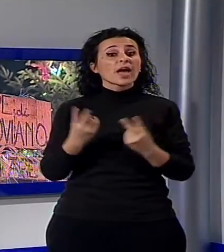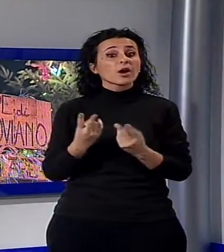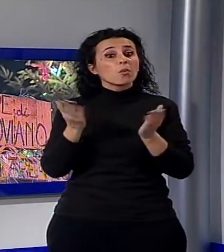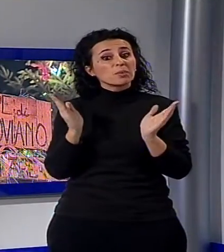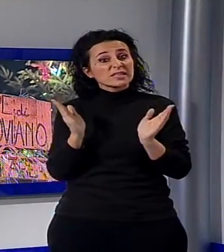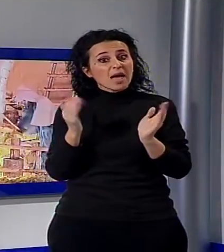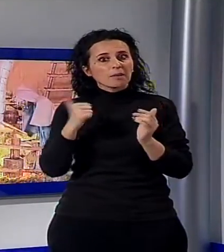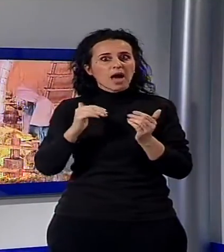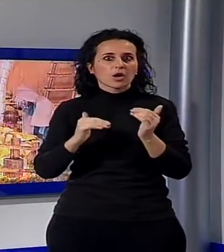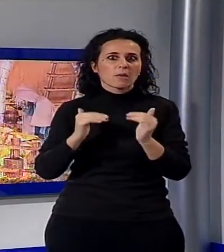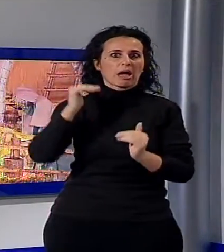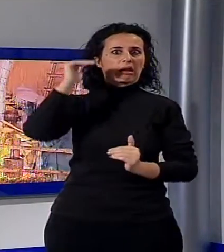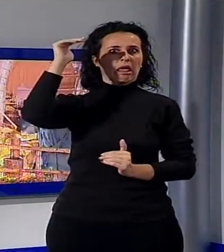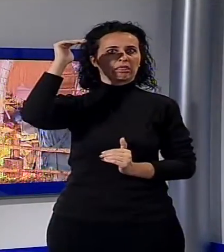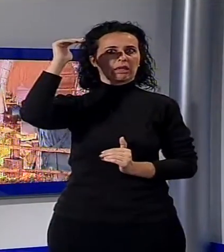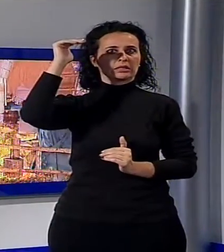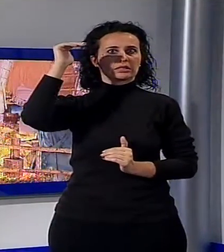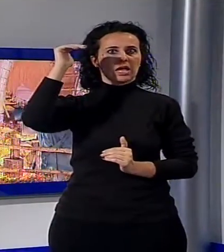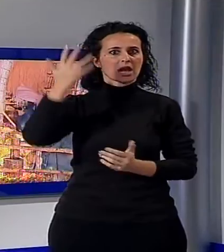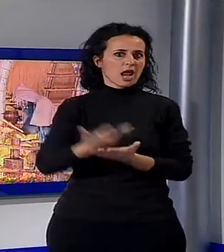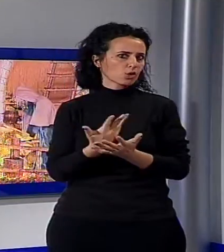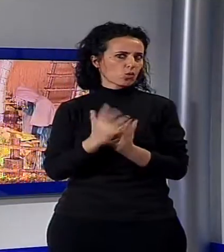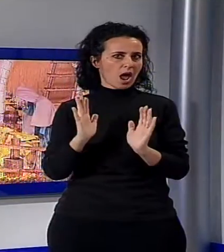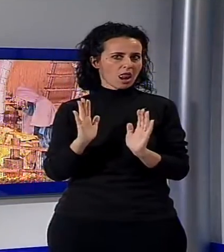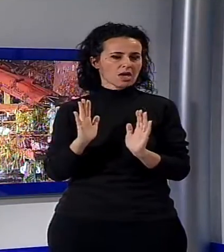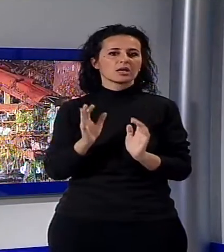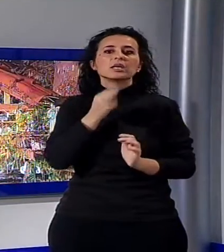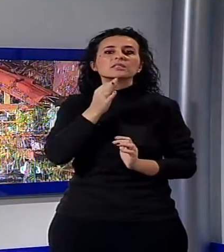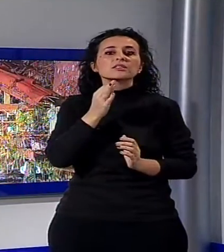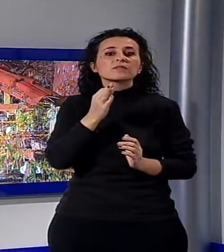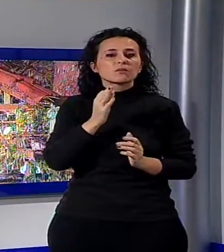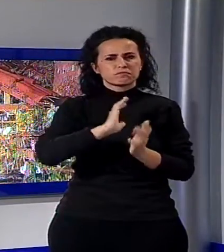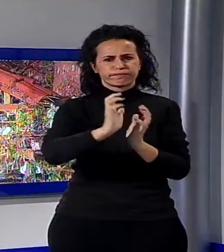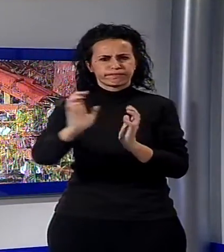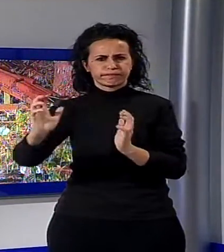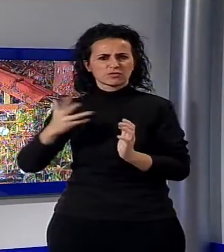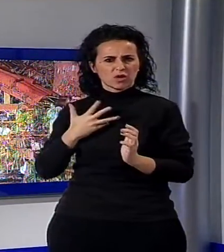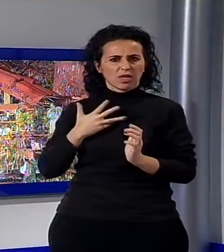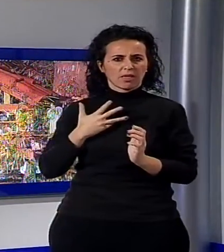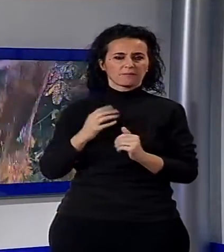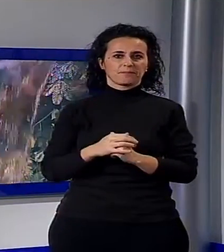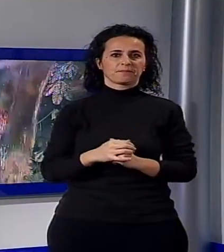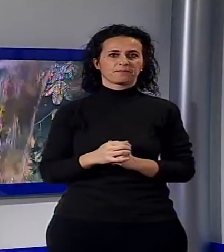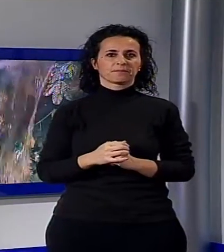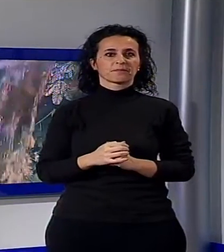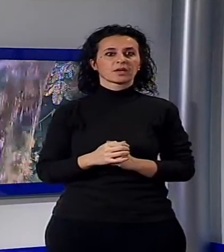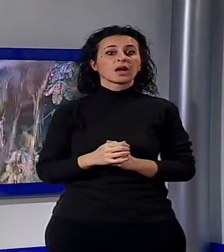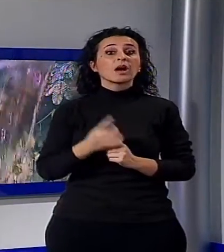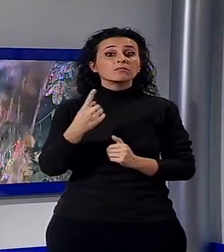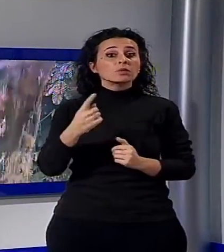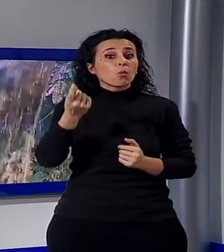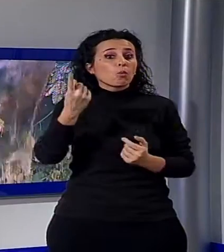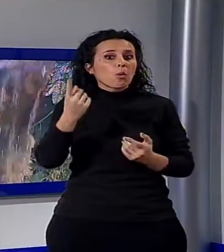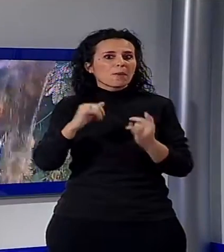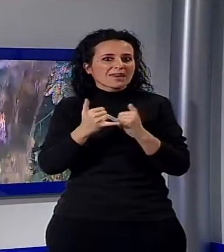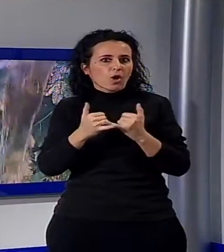presepi a grandezza naturale, realizzati in tutte le frazioni del comune, come quello di Pian di Gioviano. Qui l'acqua